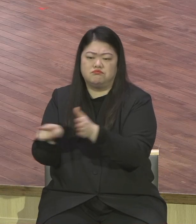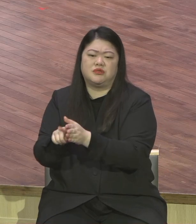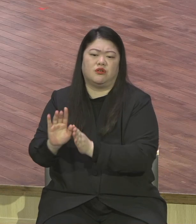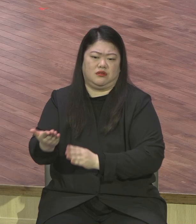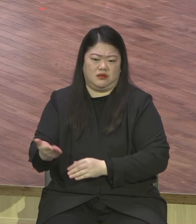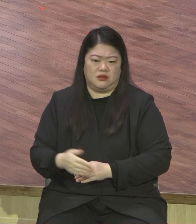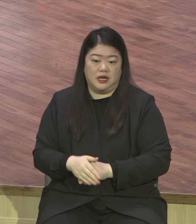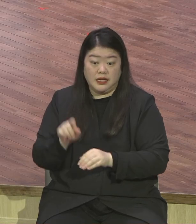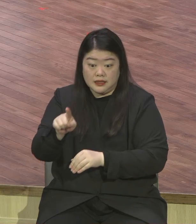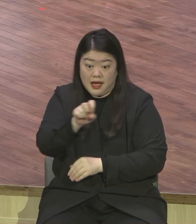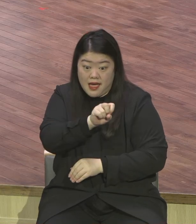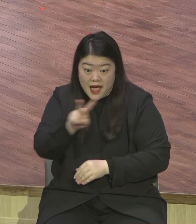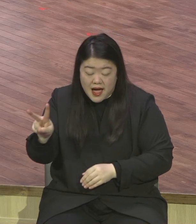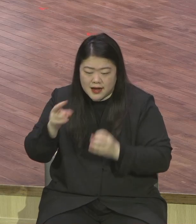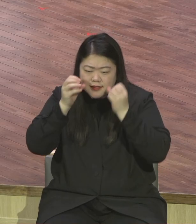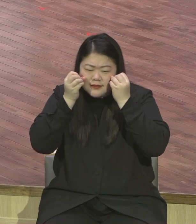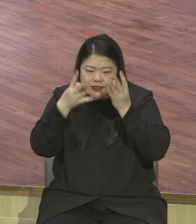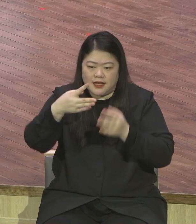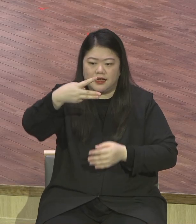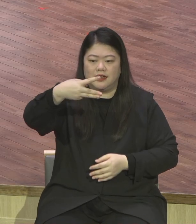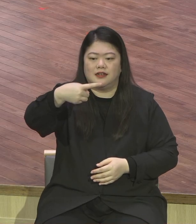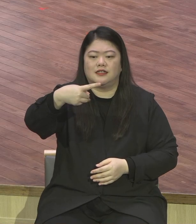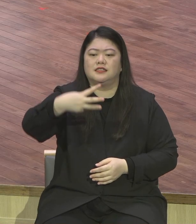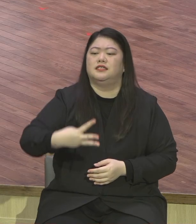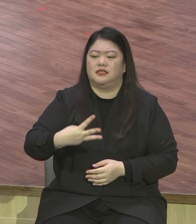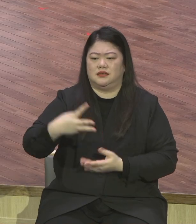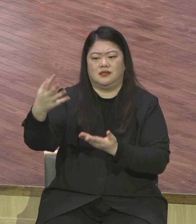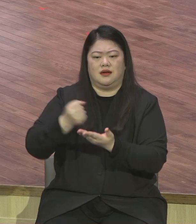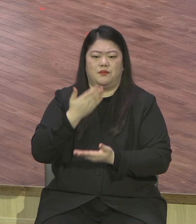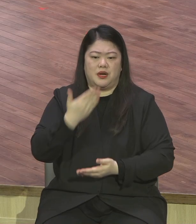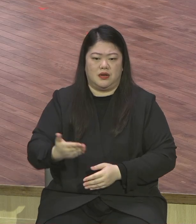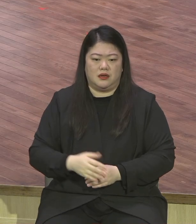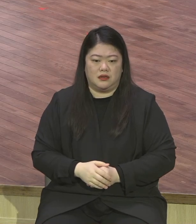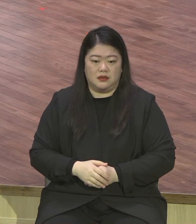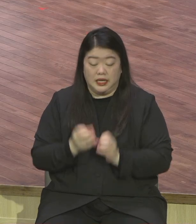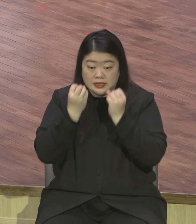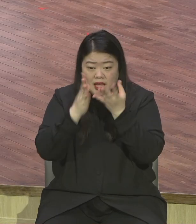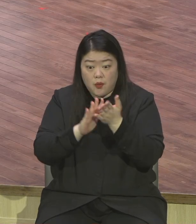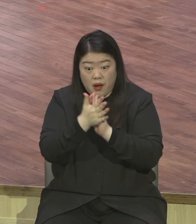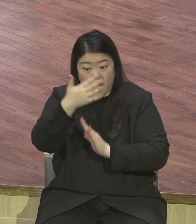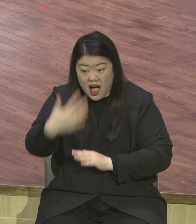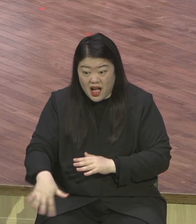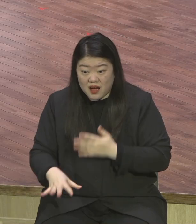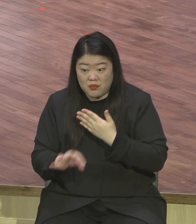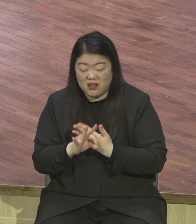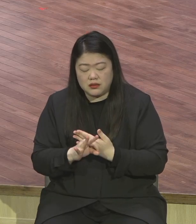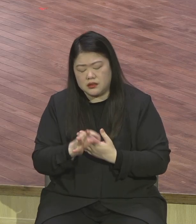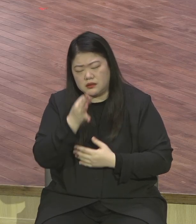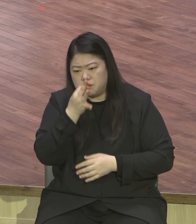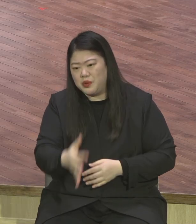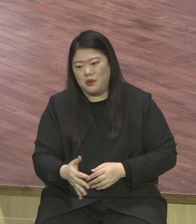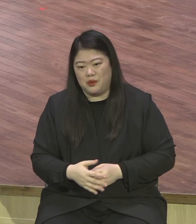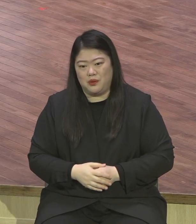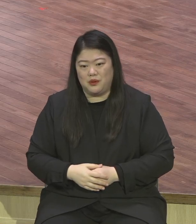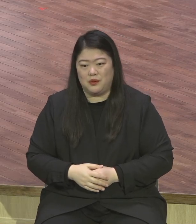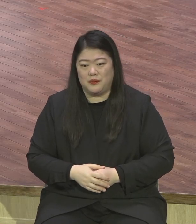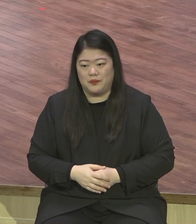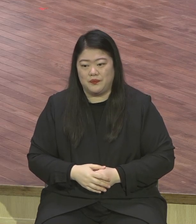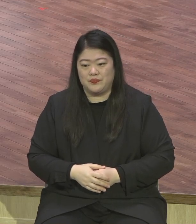예운 게 나오면 새로운 삶을 안 사면 살아남지를 못해요 괴로워서 교회 못 나와요 부담돼가지고